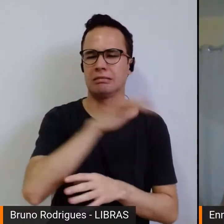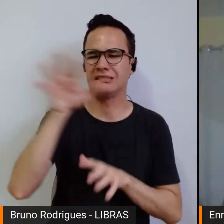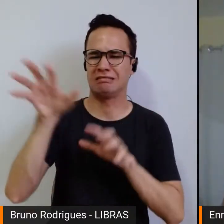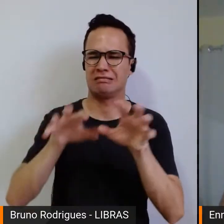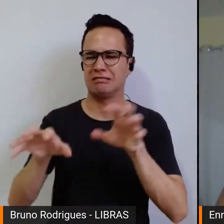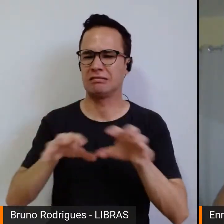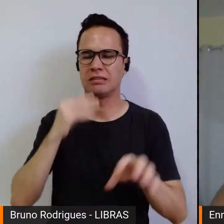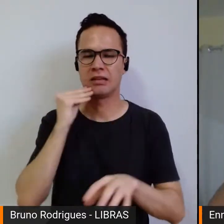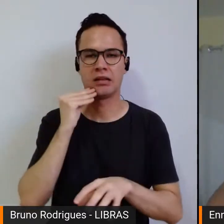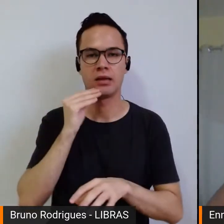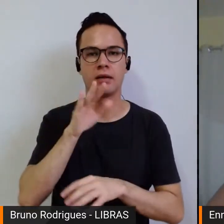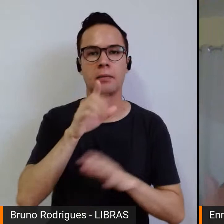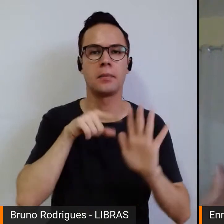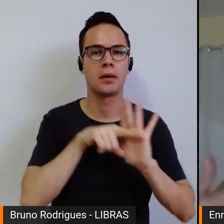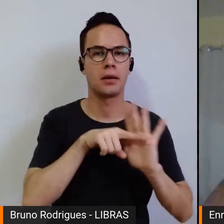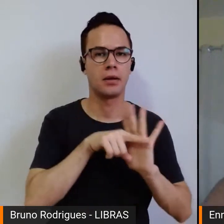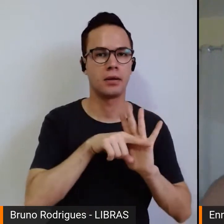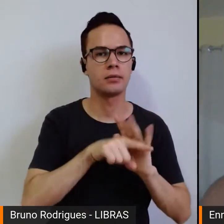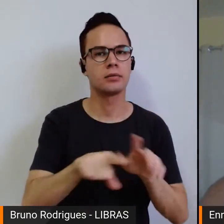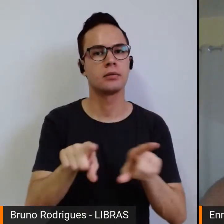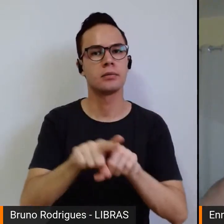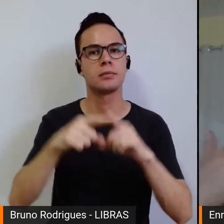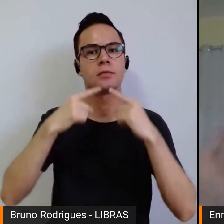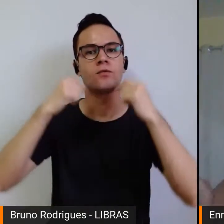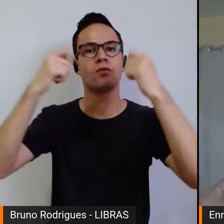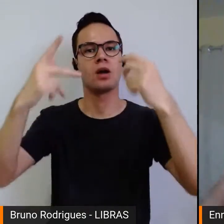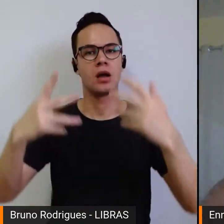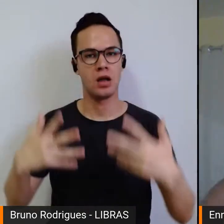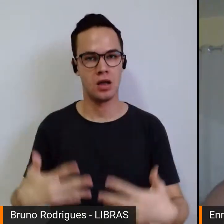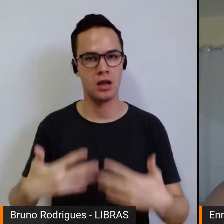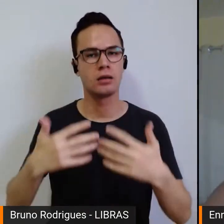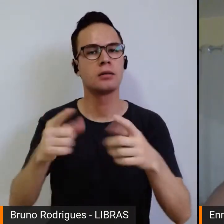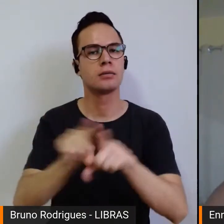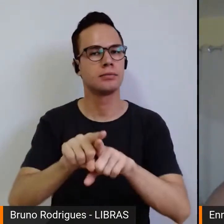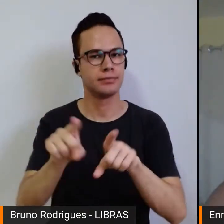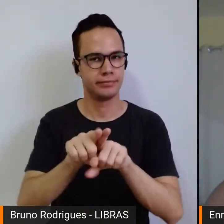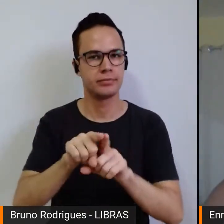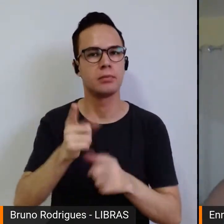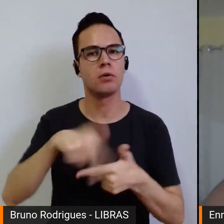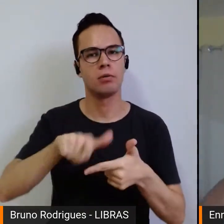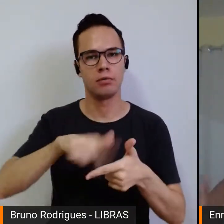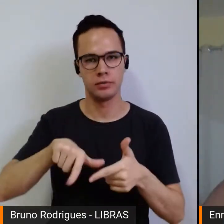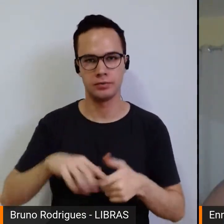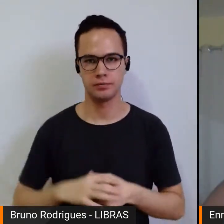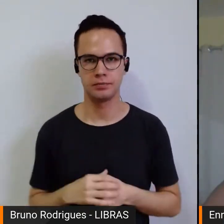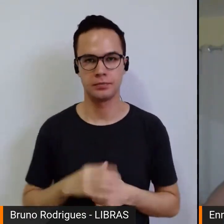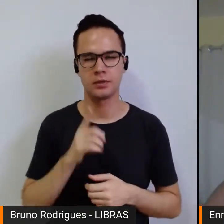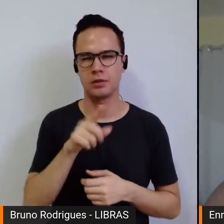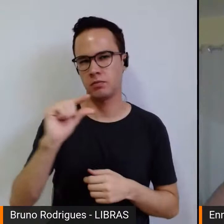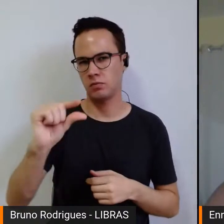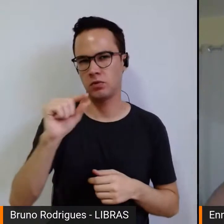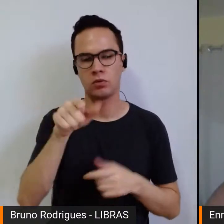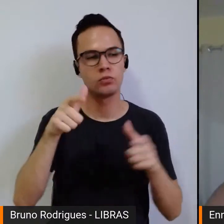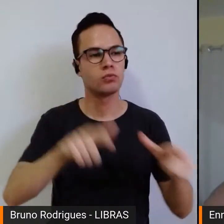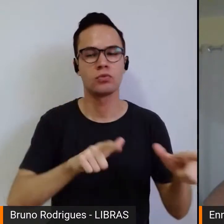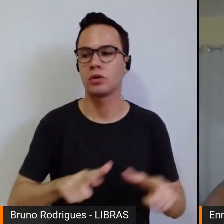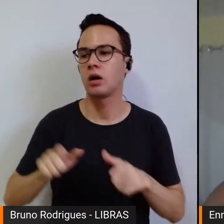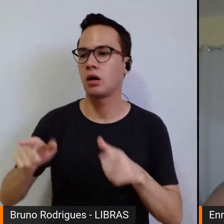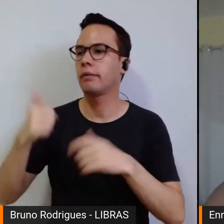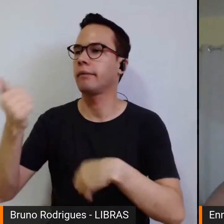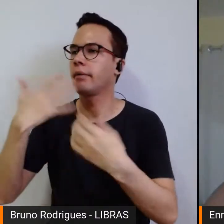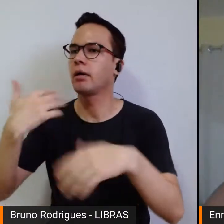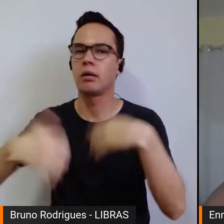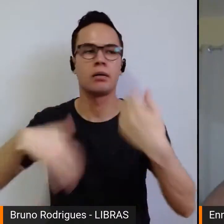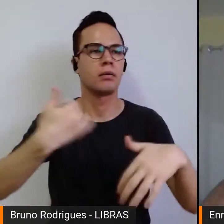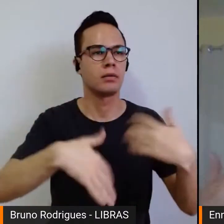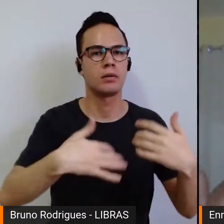só da pesquisa, como falar sobre isso também ainda é um problema, são poucos os espaços que nós temos para falar